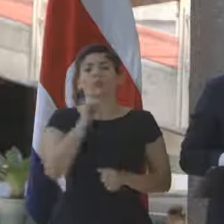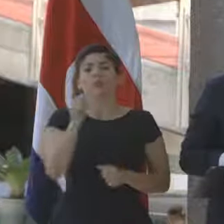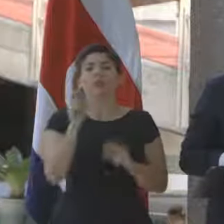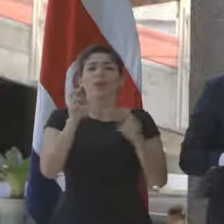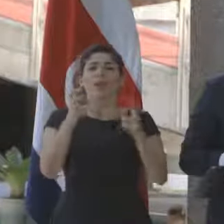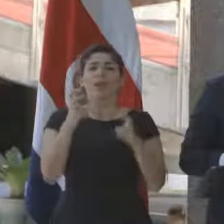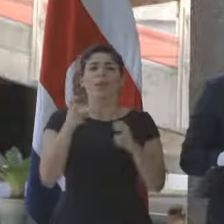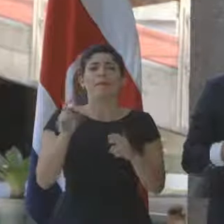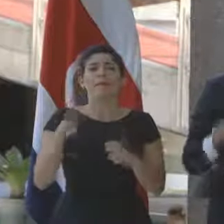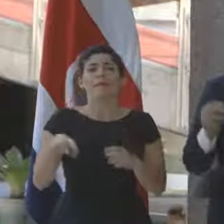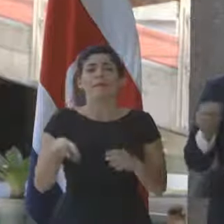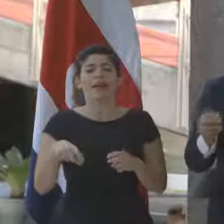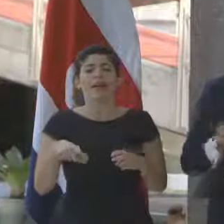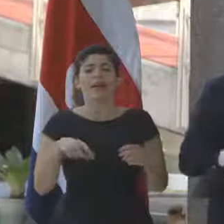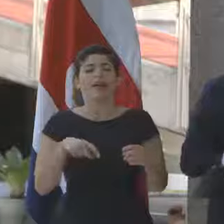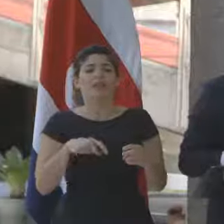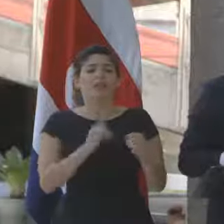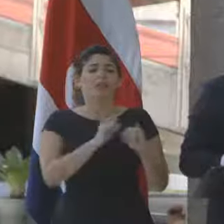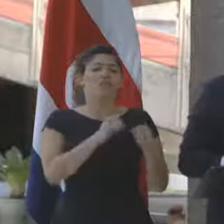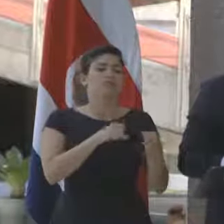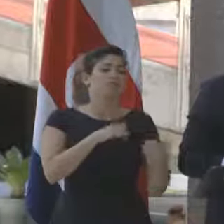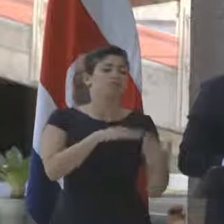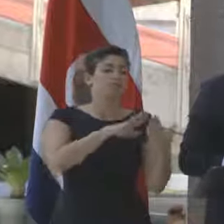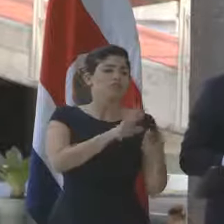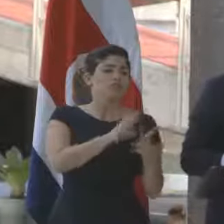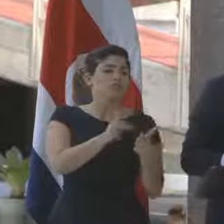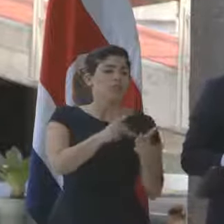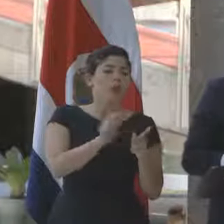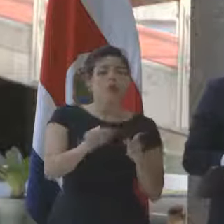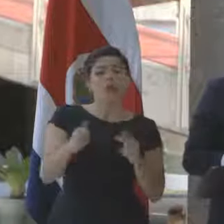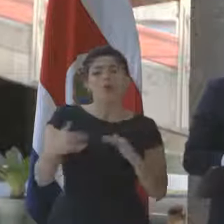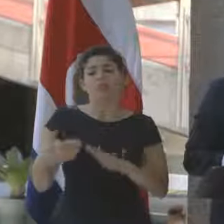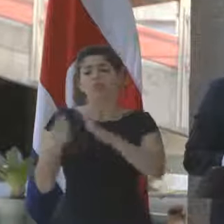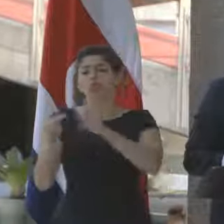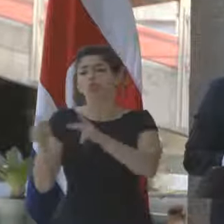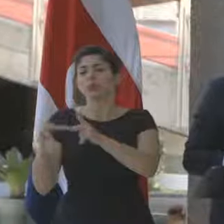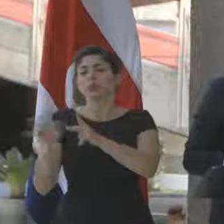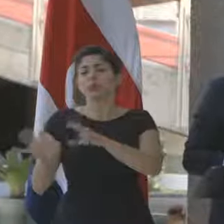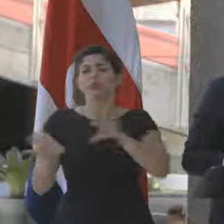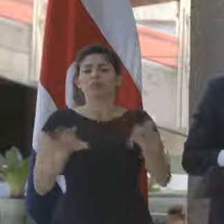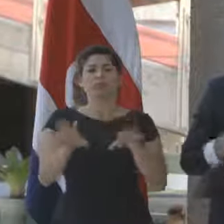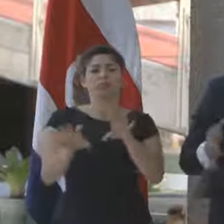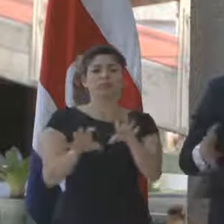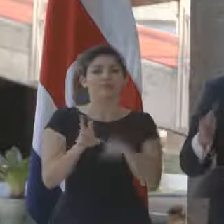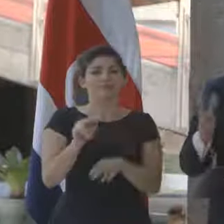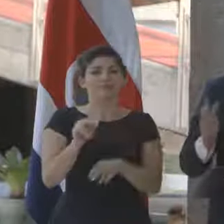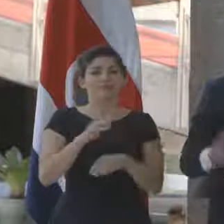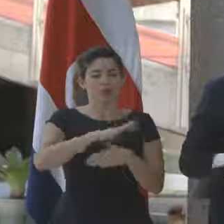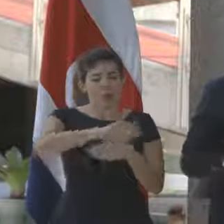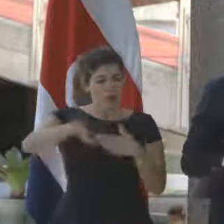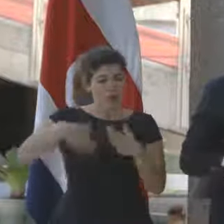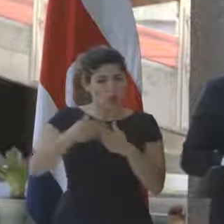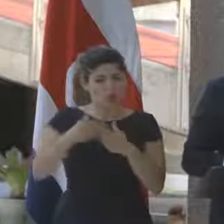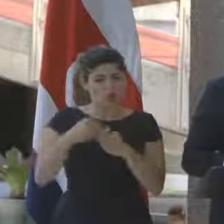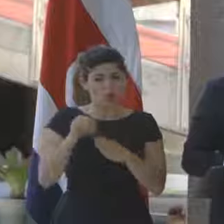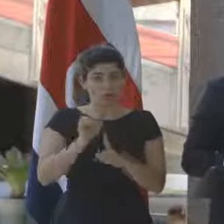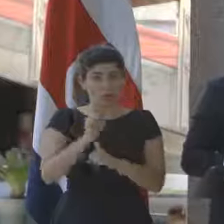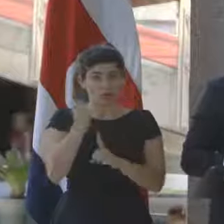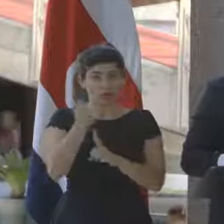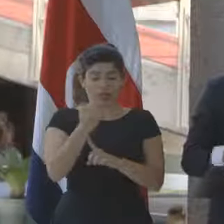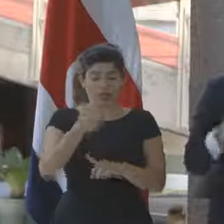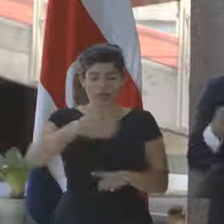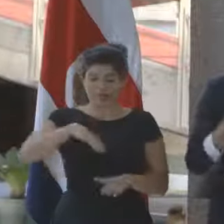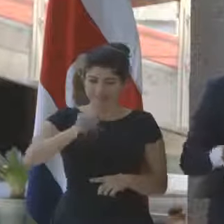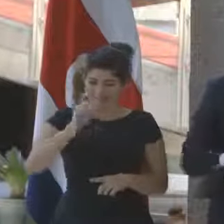que debamos afrontar unos con unas posiciones, otros con otras posiciones, sino que todos como sociedad tenemos que